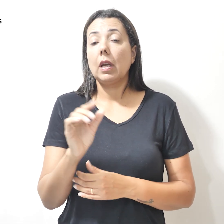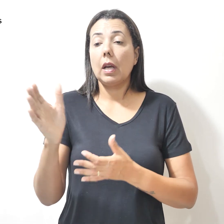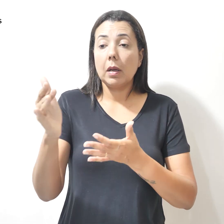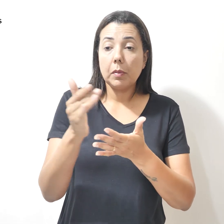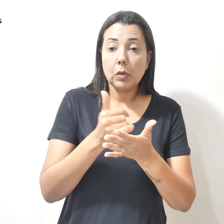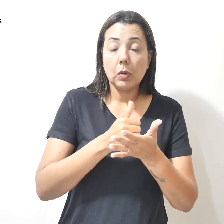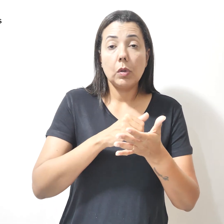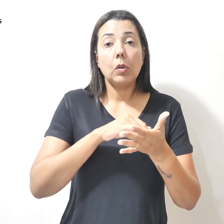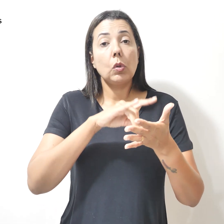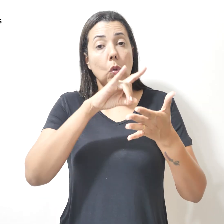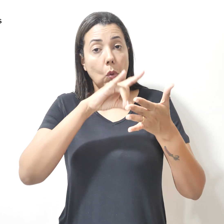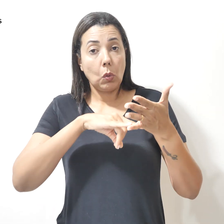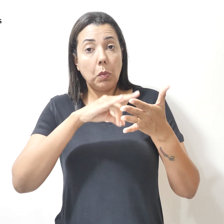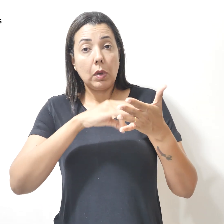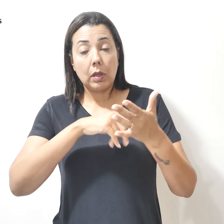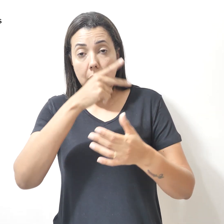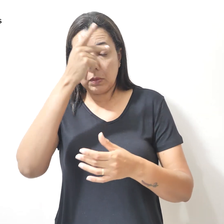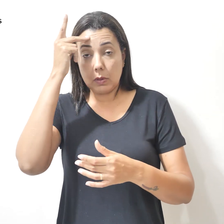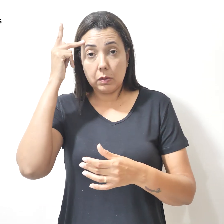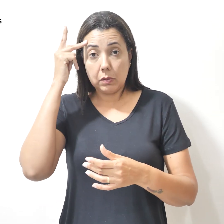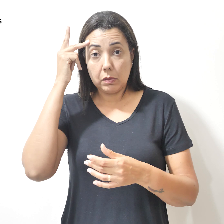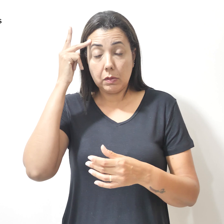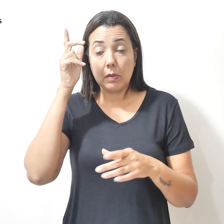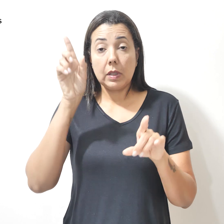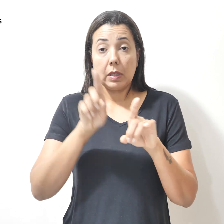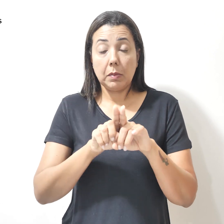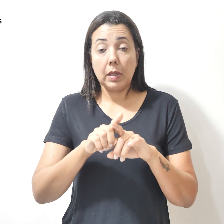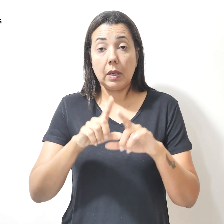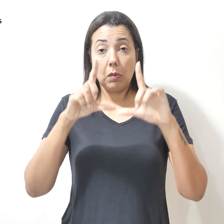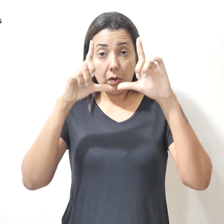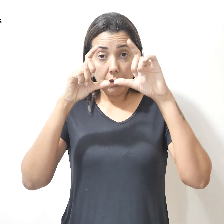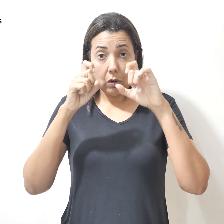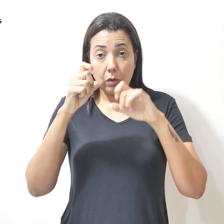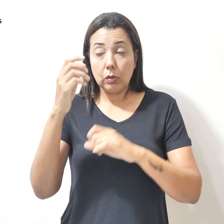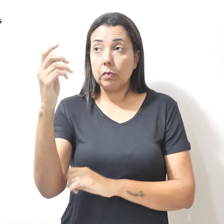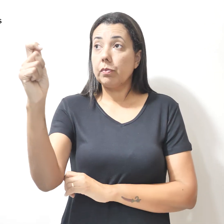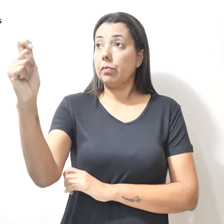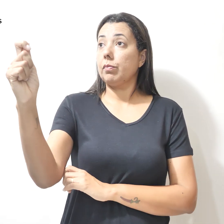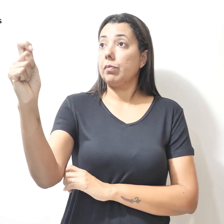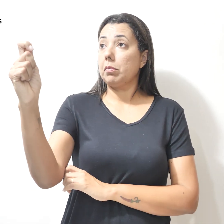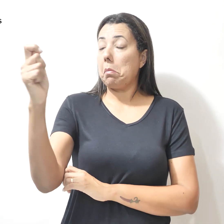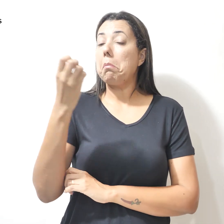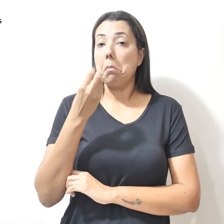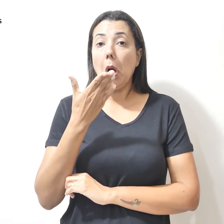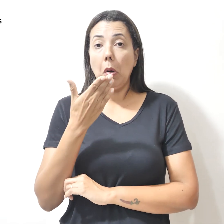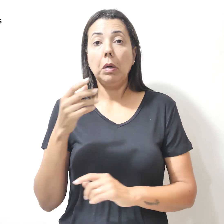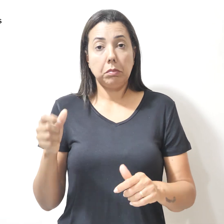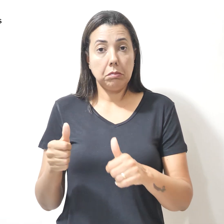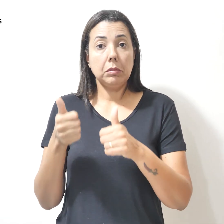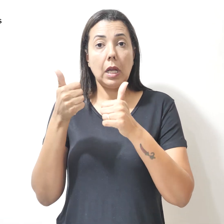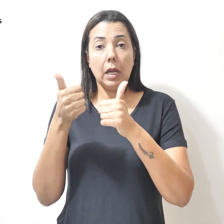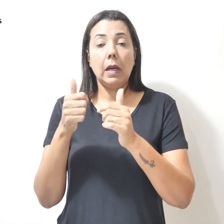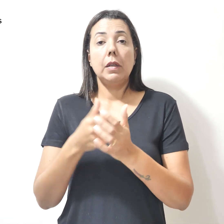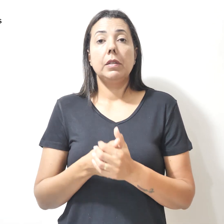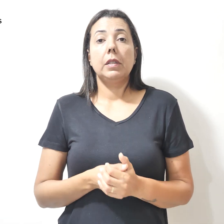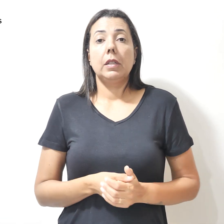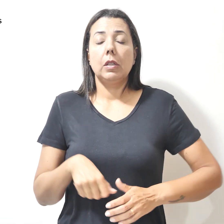documento do beneficiário e uma foto selfie, com boa qualidade, tirada em ambiente